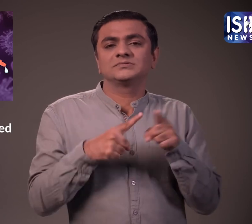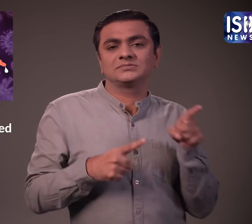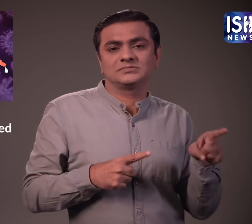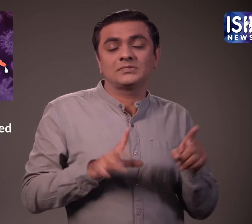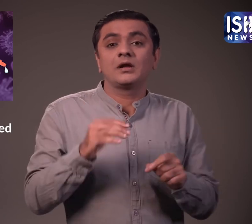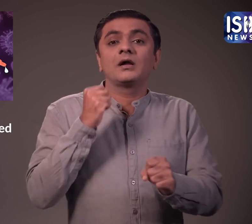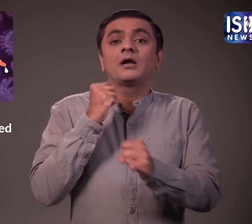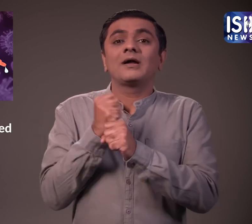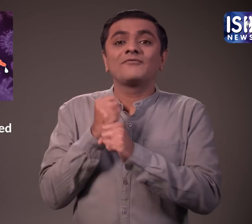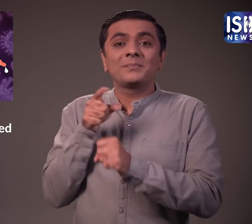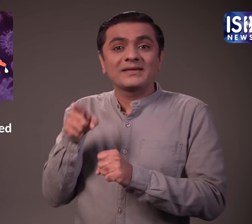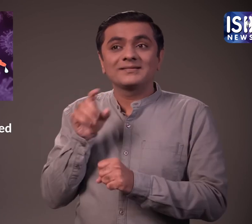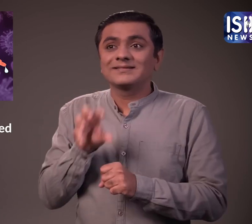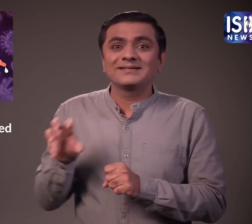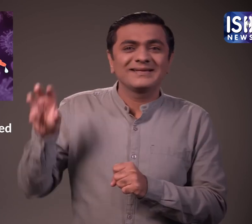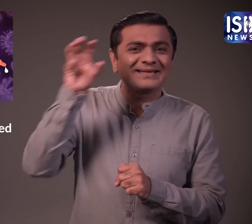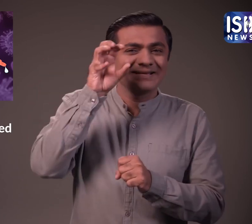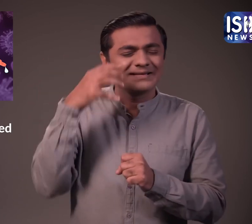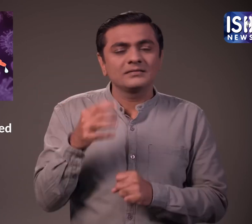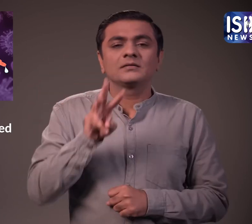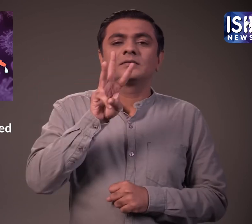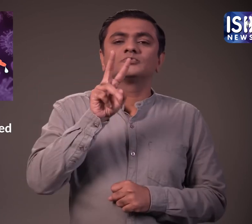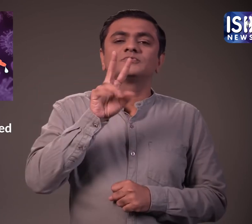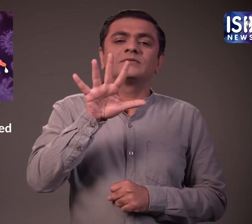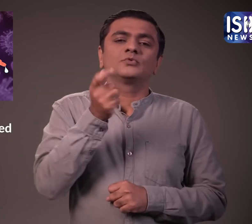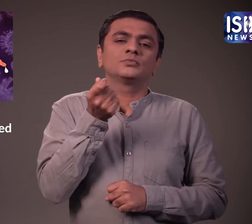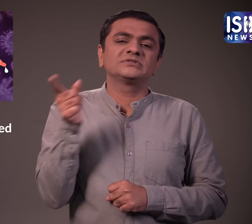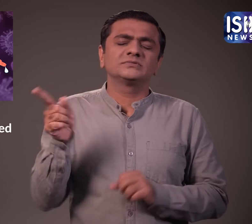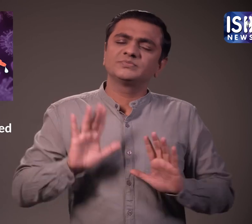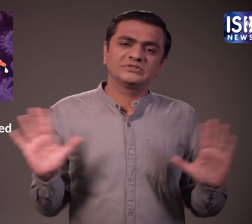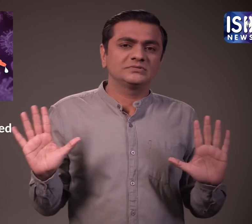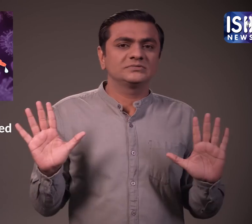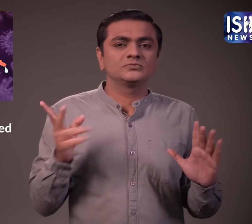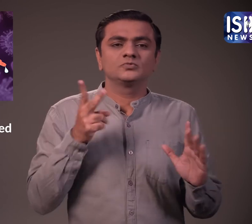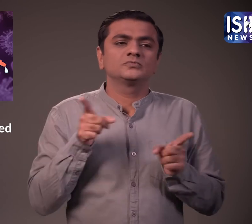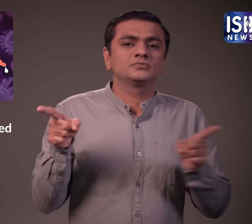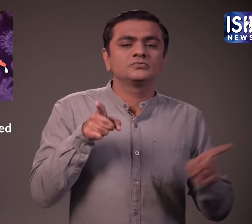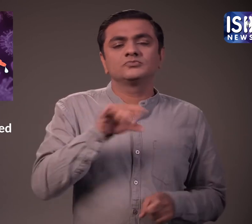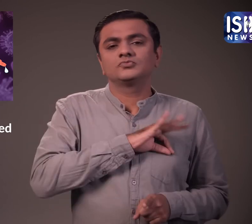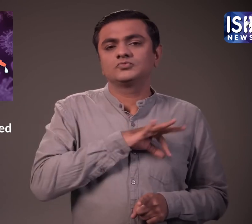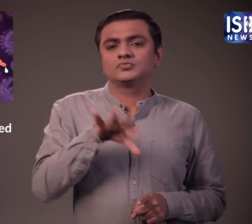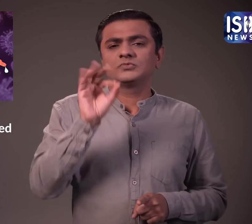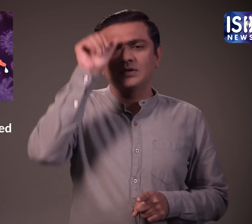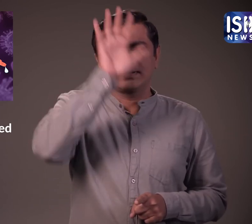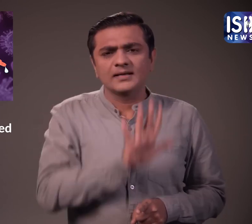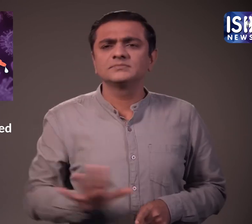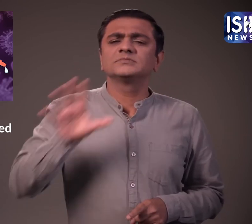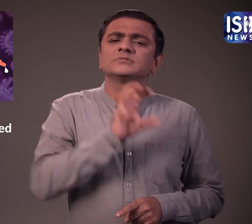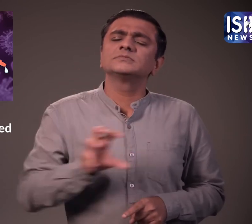टैक्स होगी और केंद्र और राज्य सरकार के अस्पतालों में 325 रुपए होगी लागत पूरे भारत